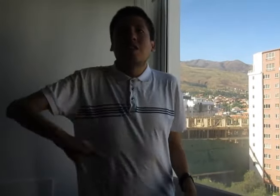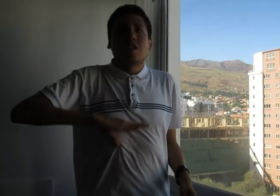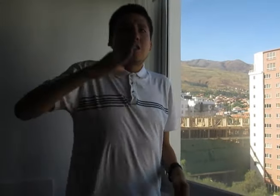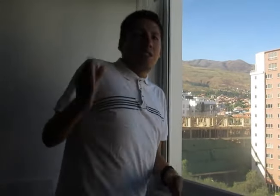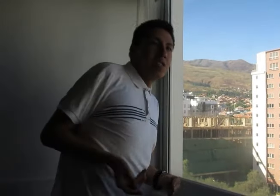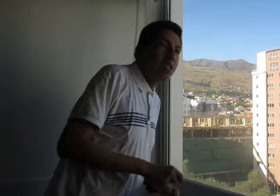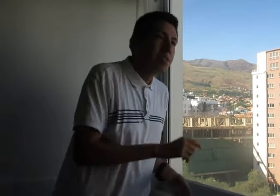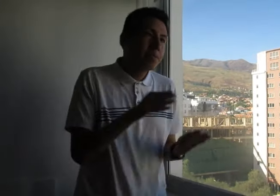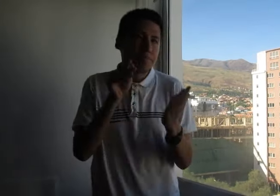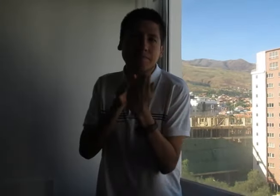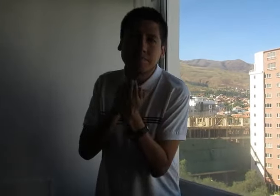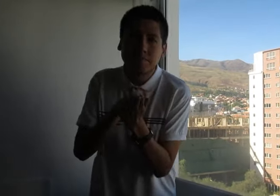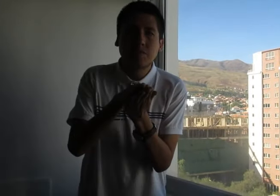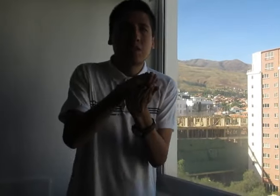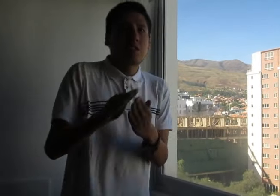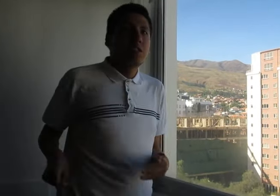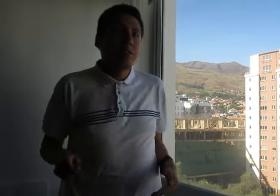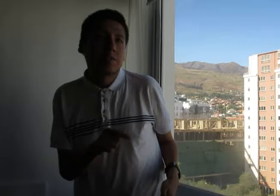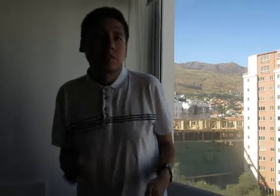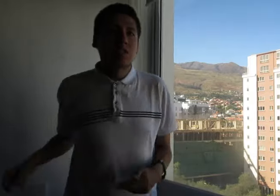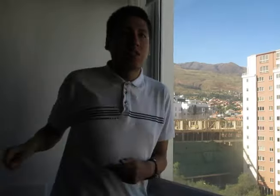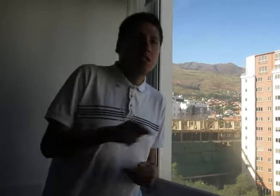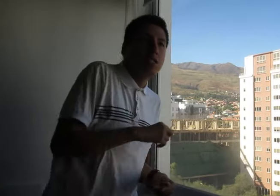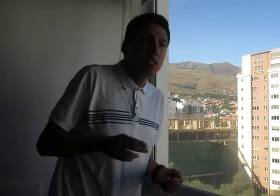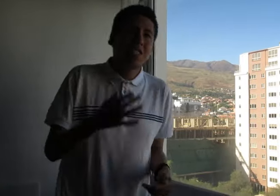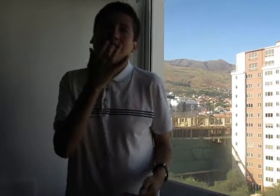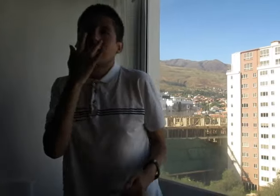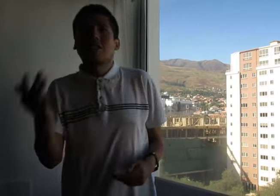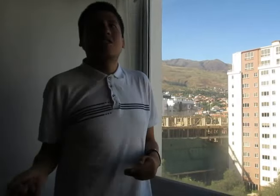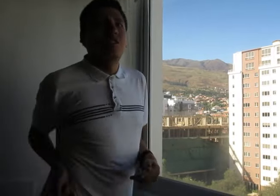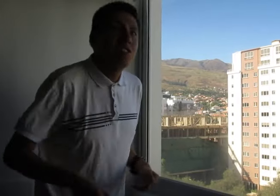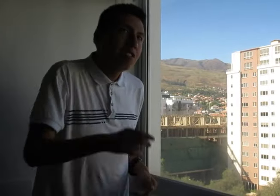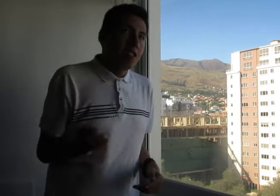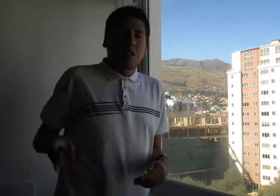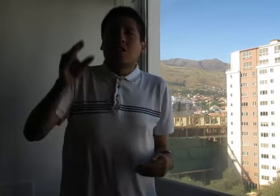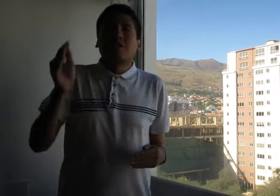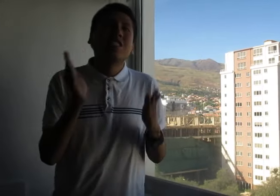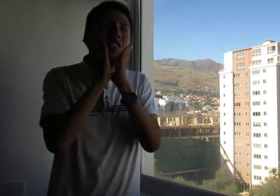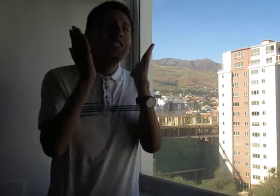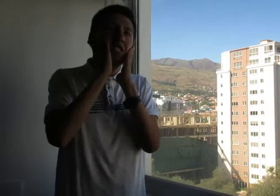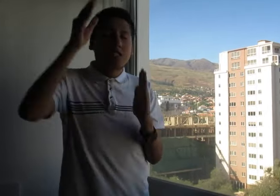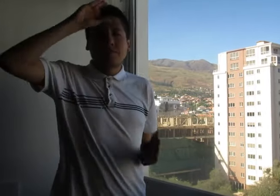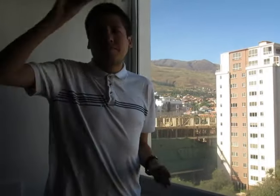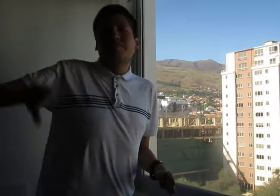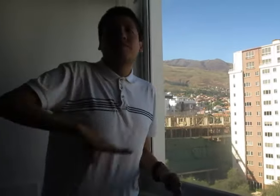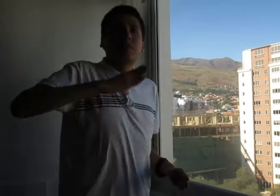sonrisa, te agradezco